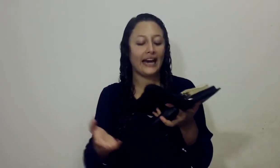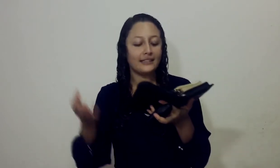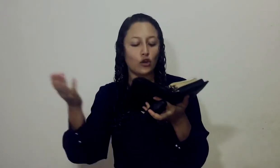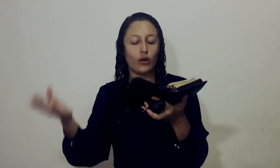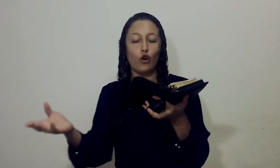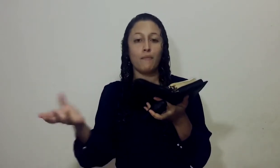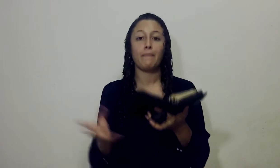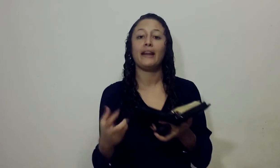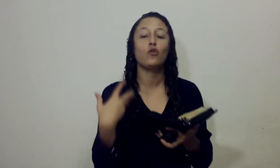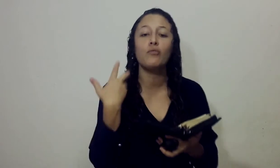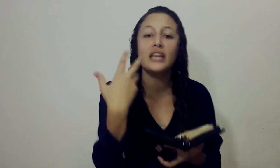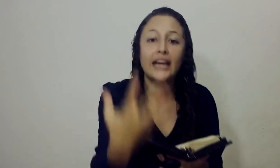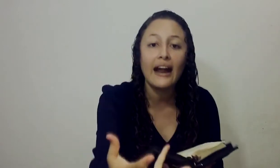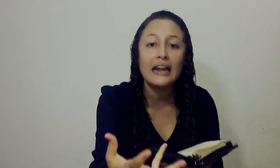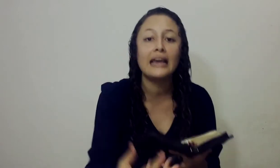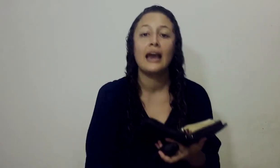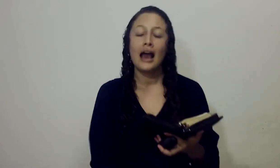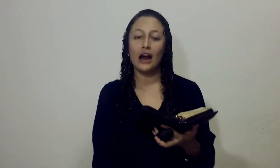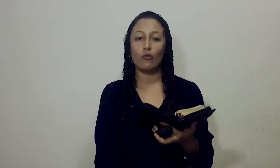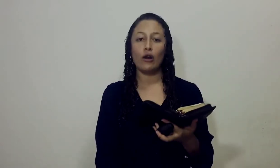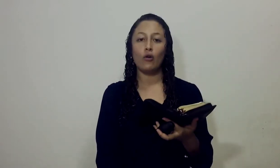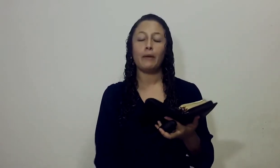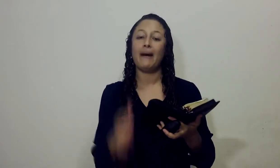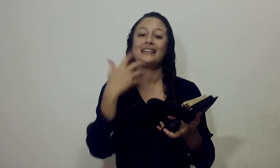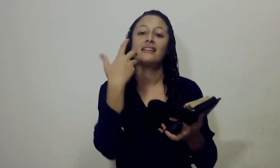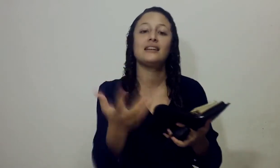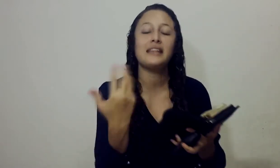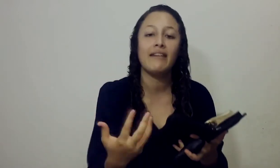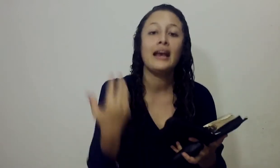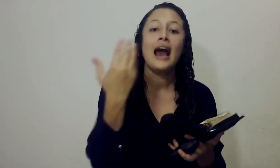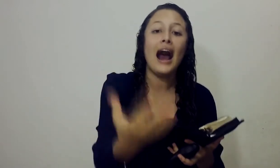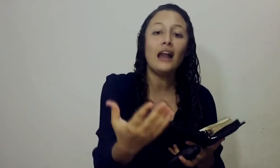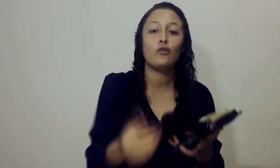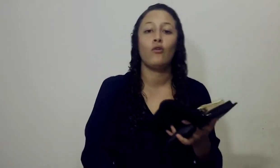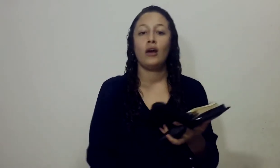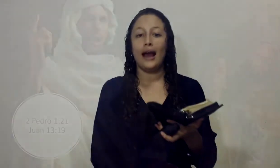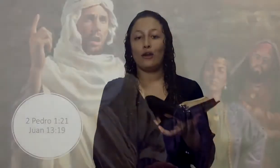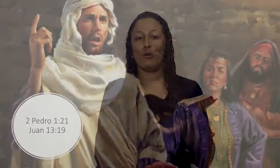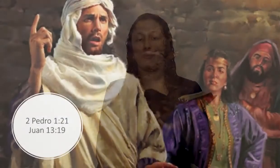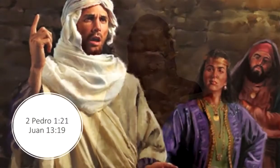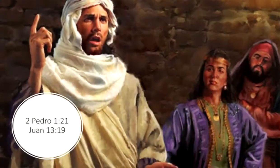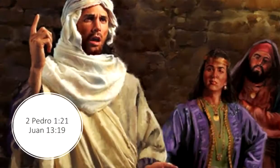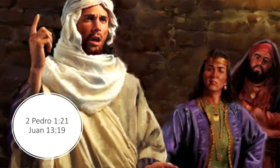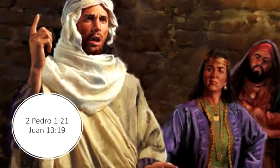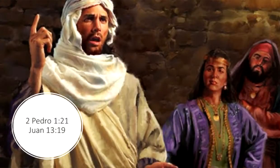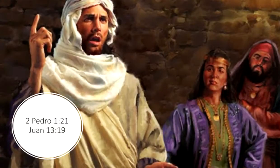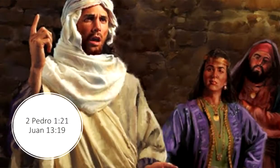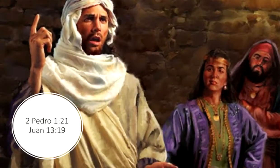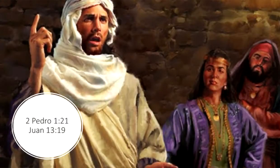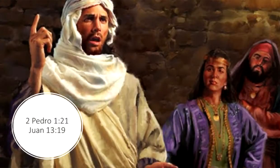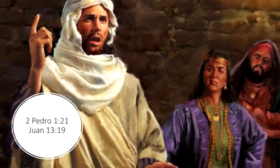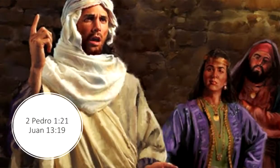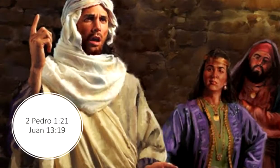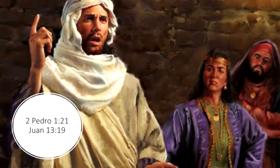comunicarse con el hombre, para comunicarle algo al hombre, para hacerle saber algo al hombre Y quiero que